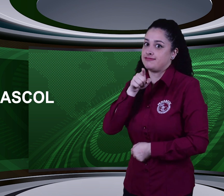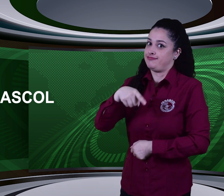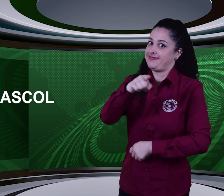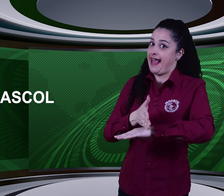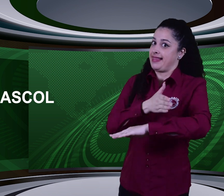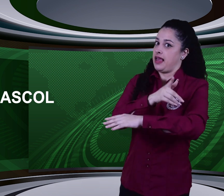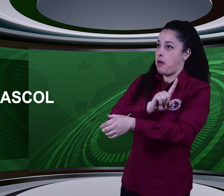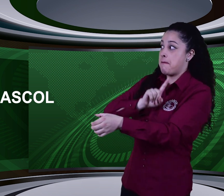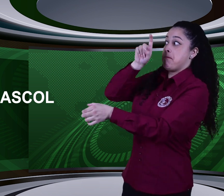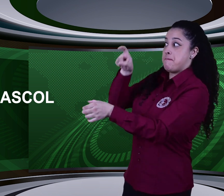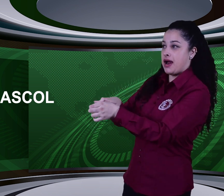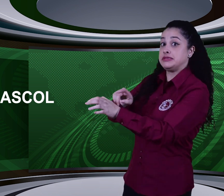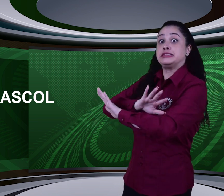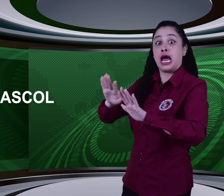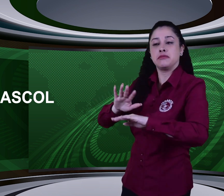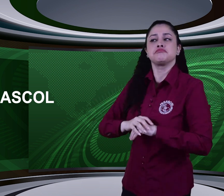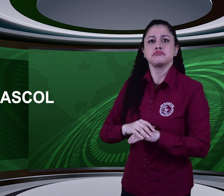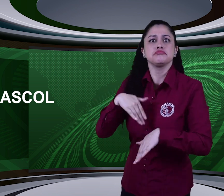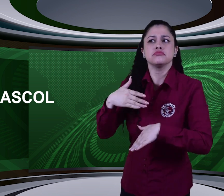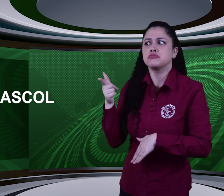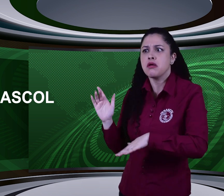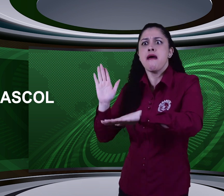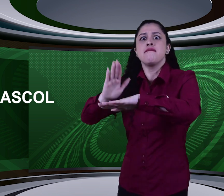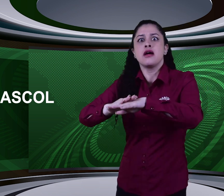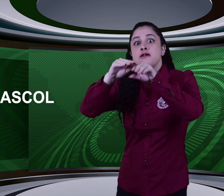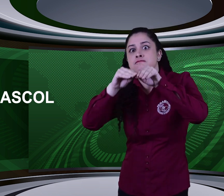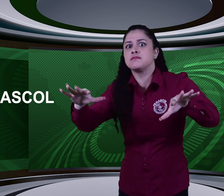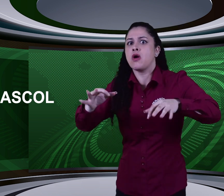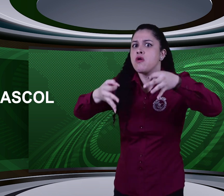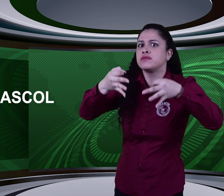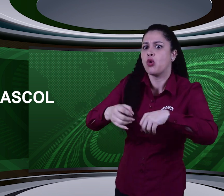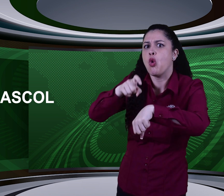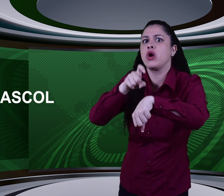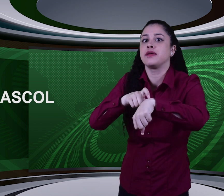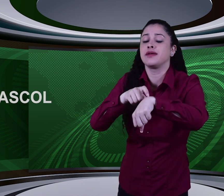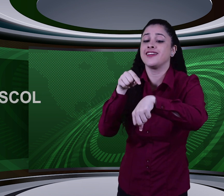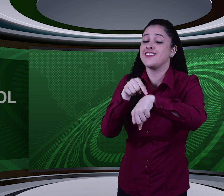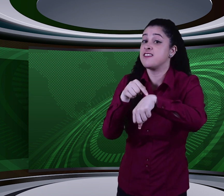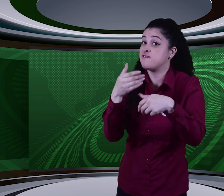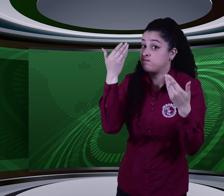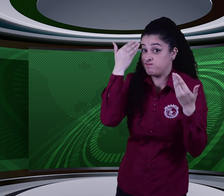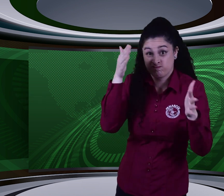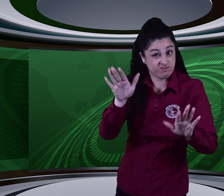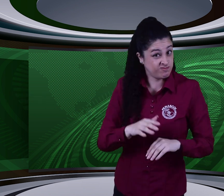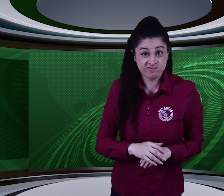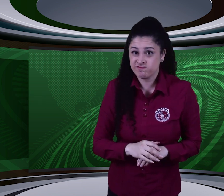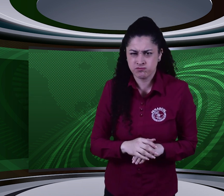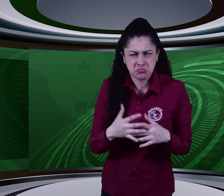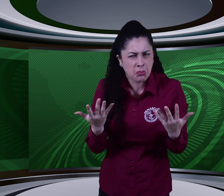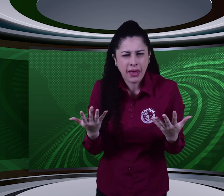Puedes seguirnos y recibirás una notificación cuando estemos al aire, ya que los informes especiales se darán en diferentes